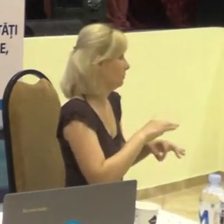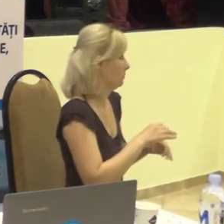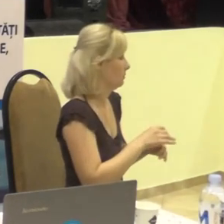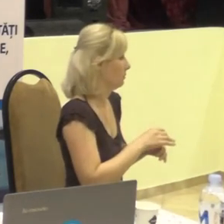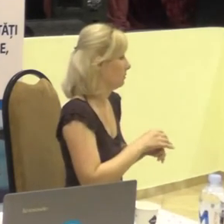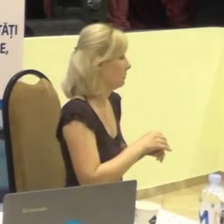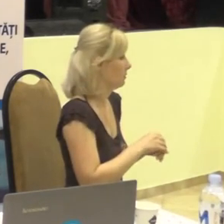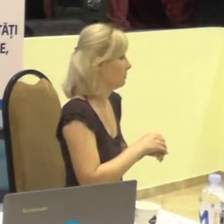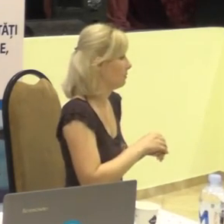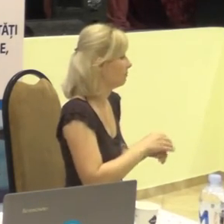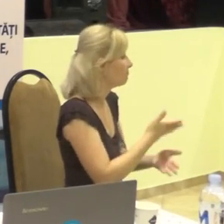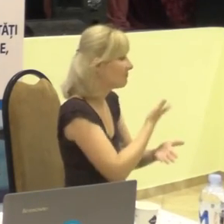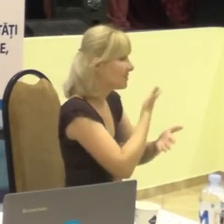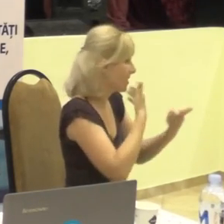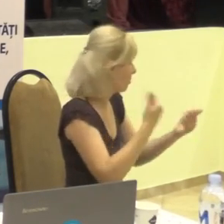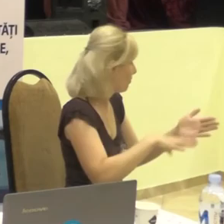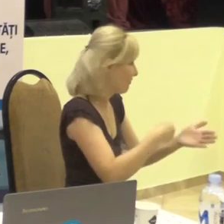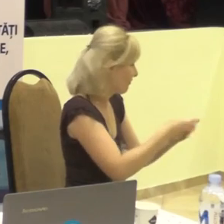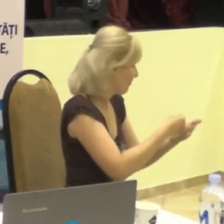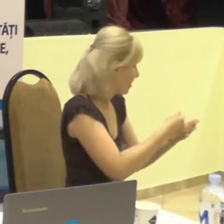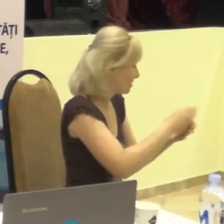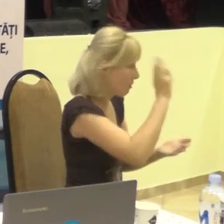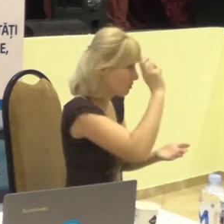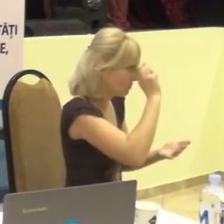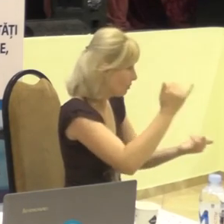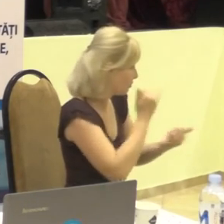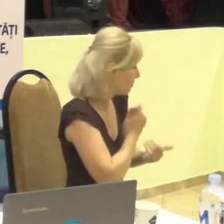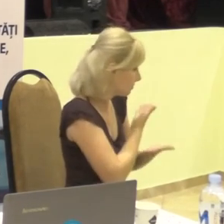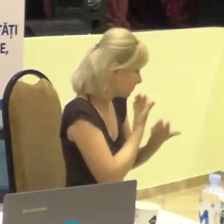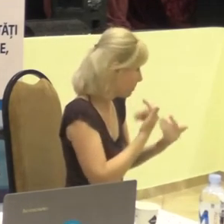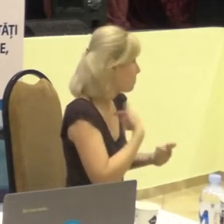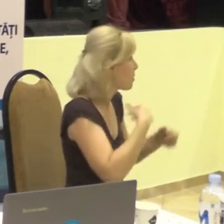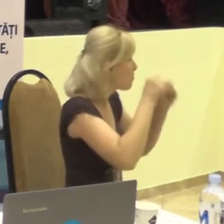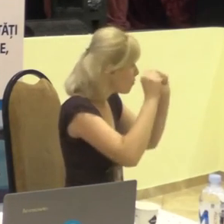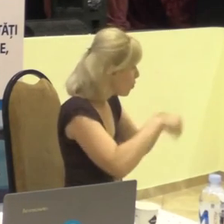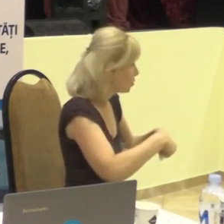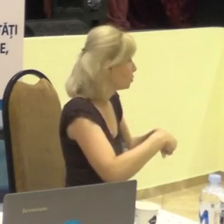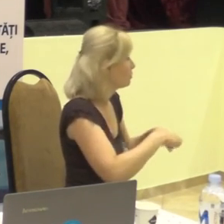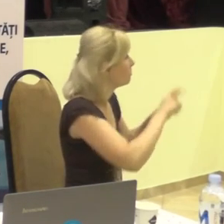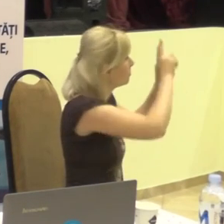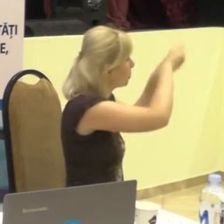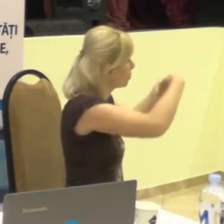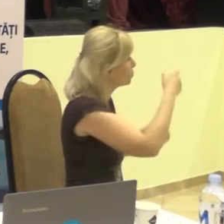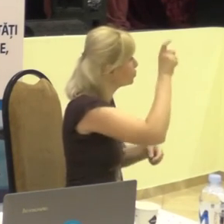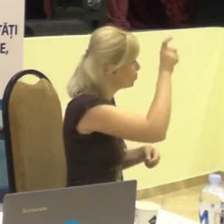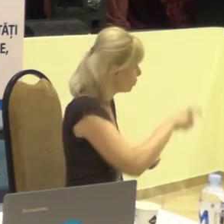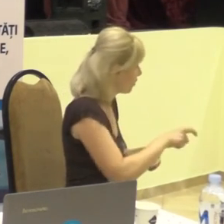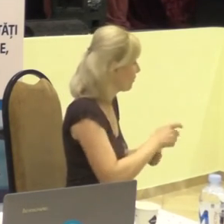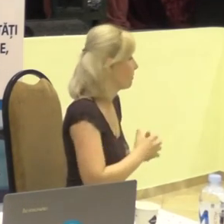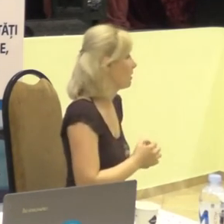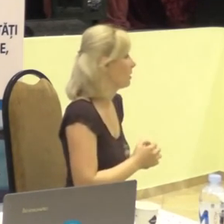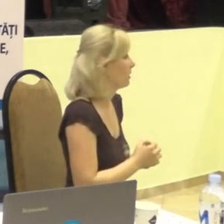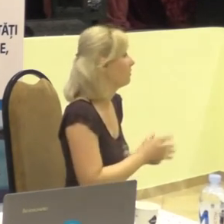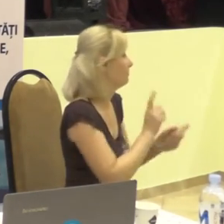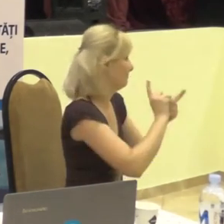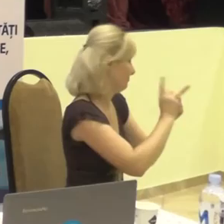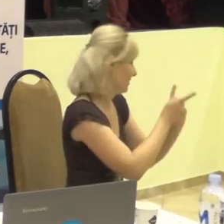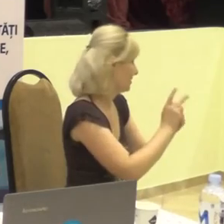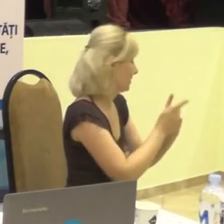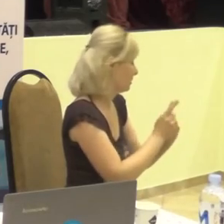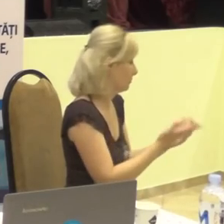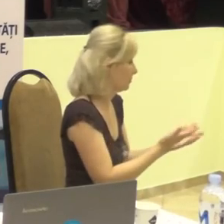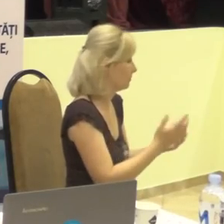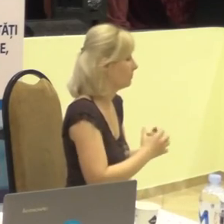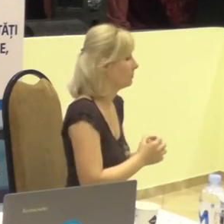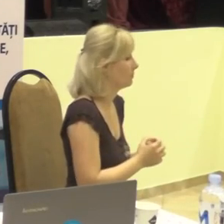resursă financiară de la stat, am putea să angajăm persoane cu interpret, va zică,